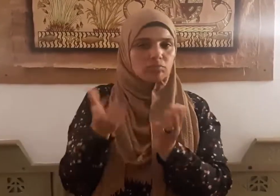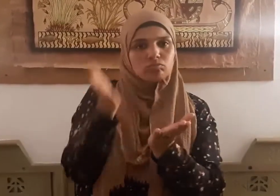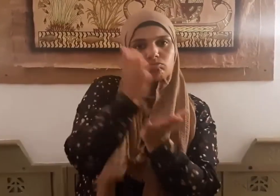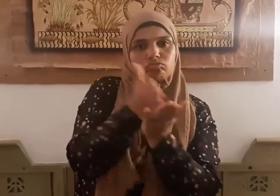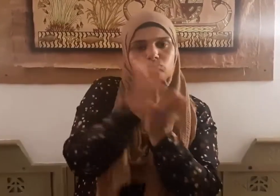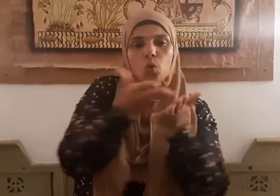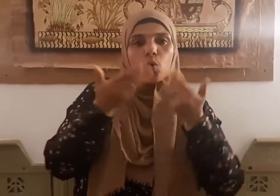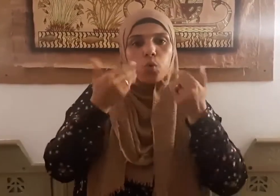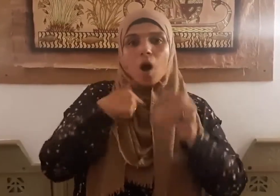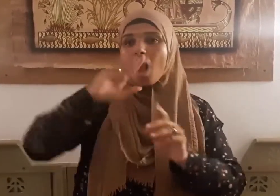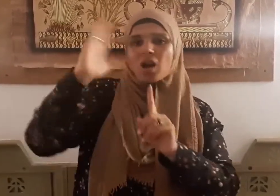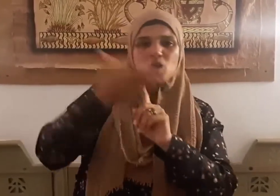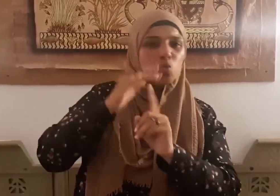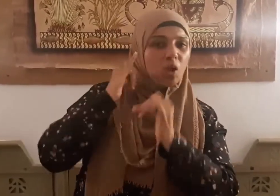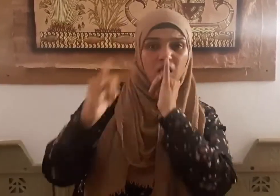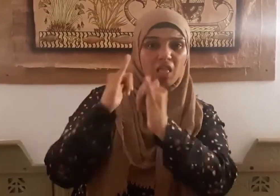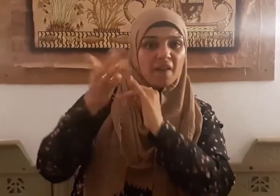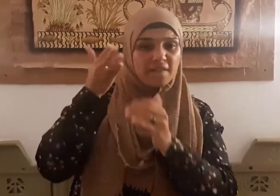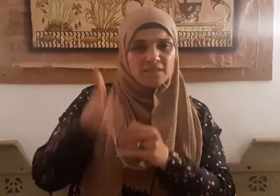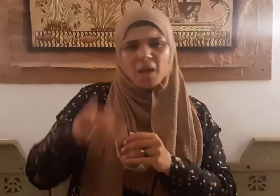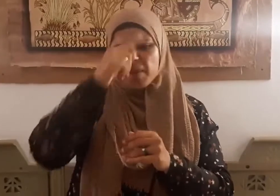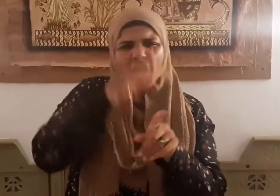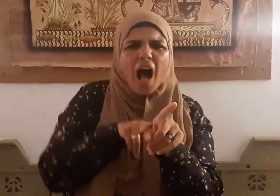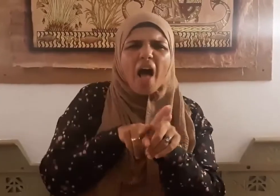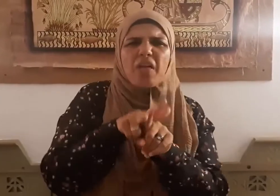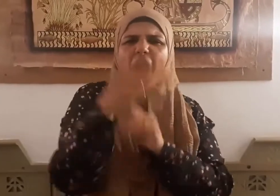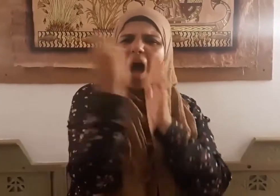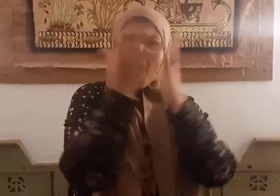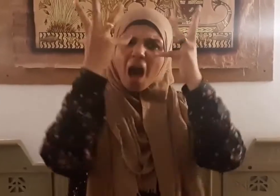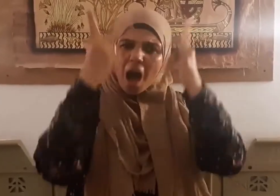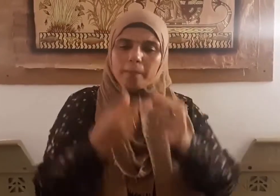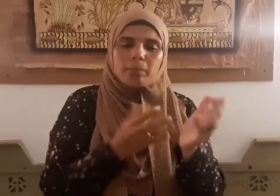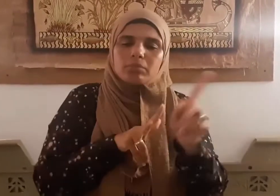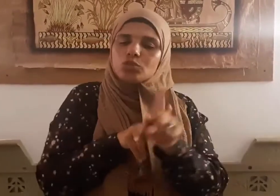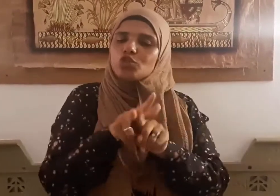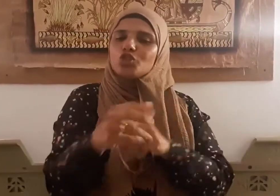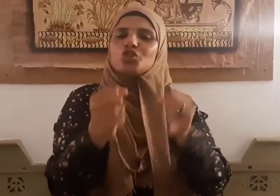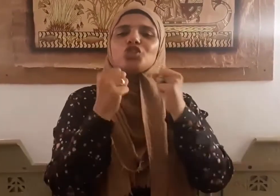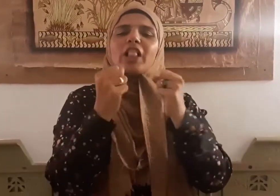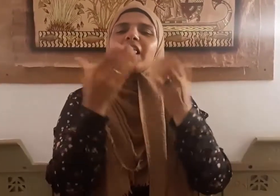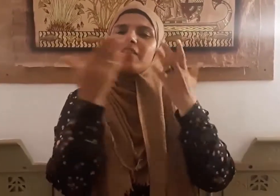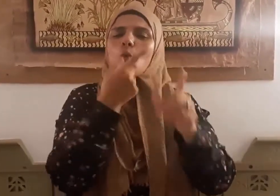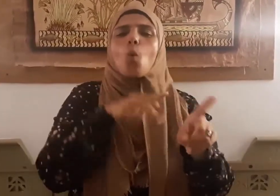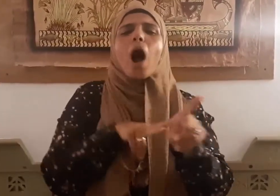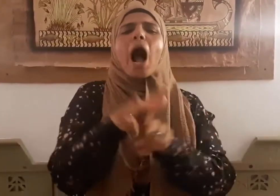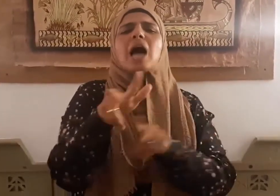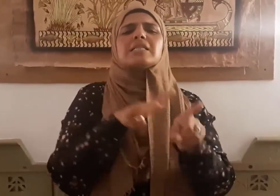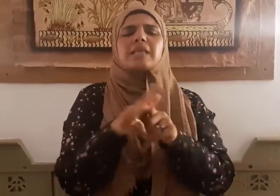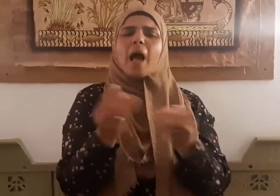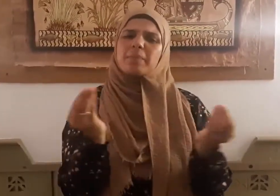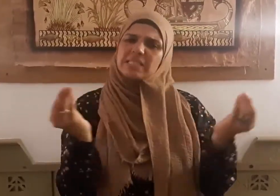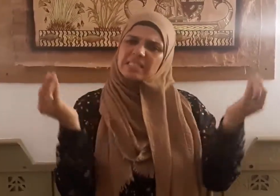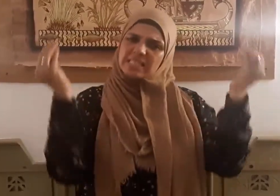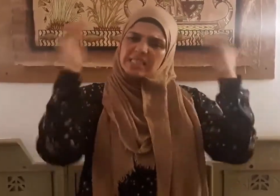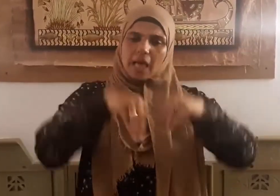فحاسبناها حسابا شديدا وعذبناها عذابا نقرا